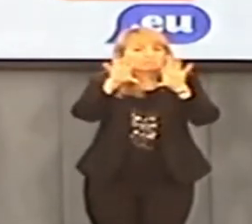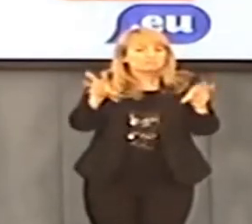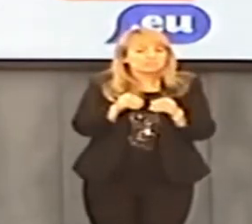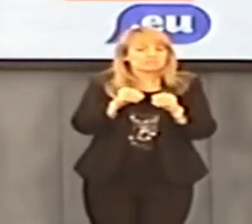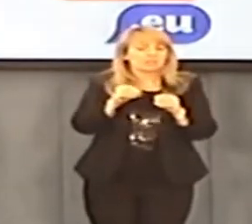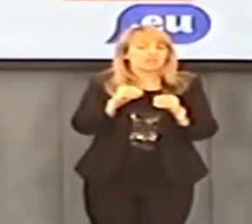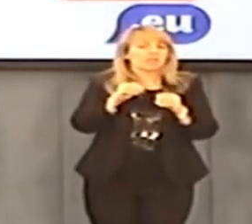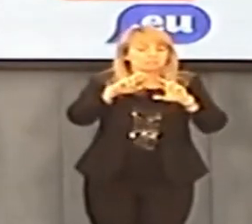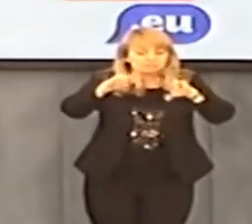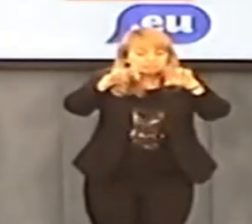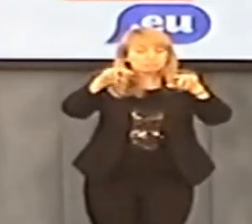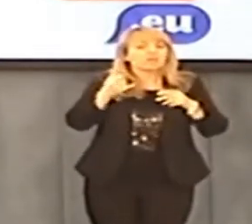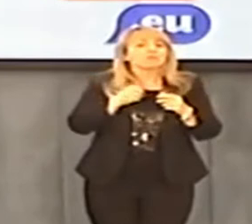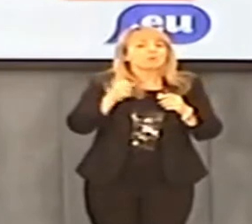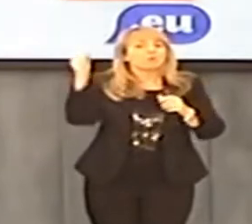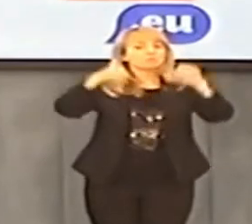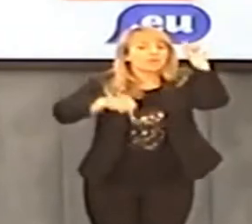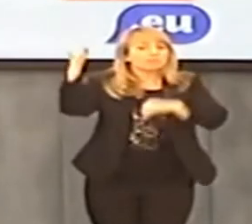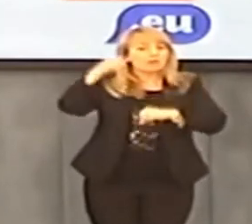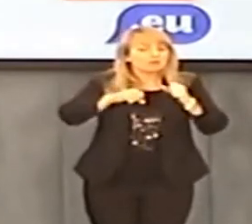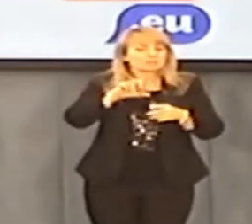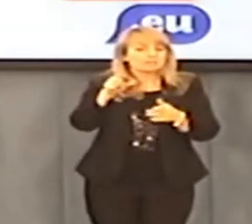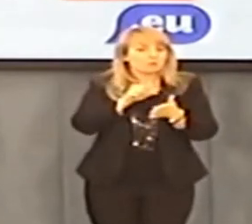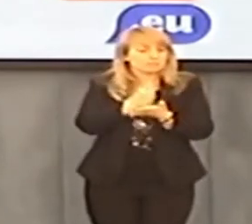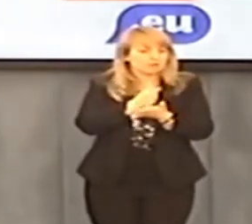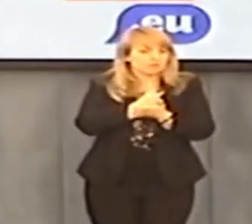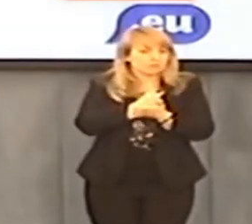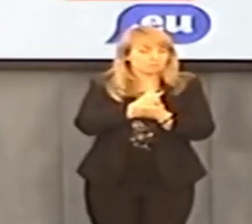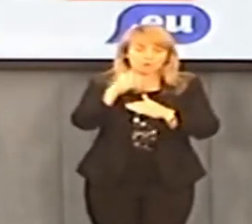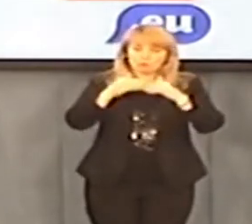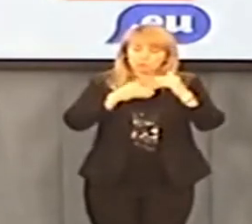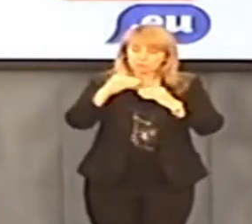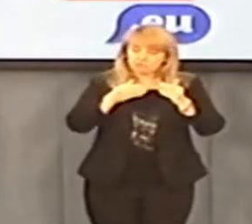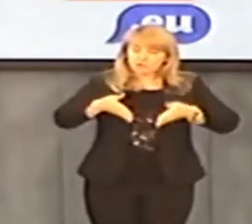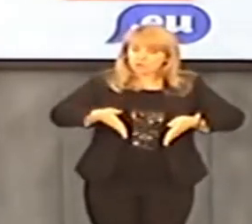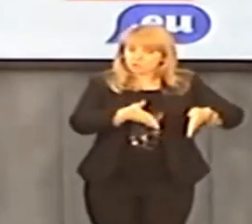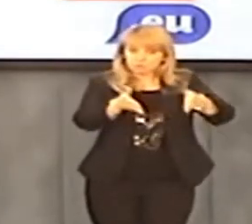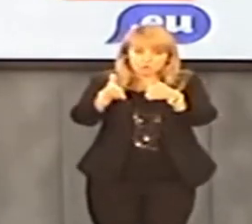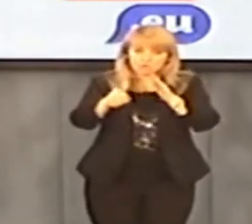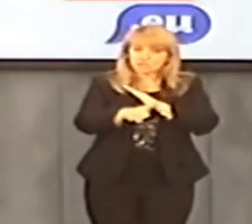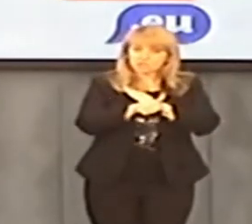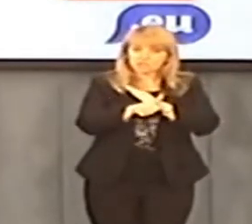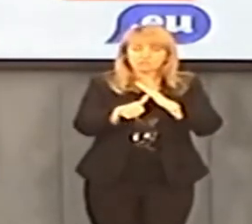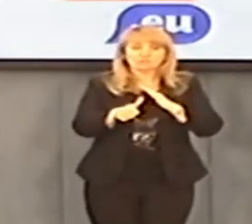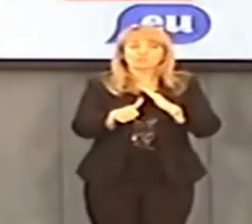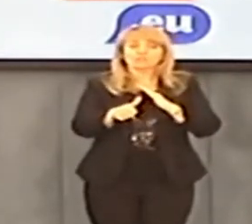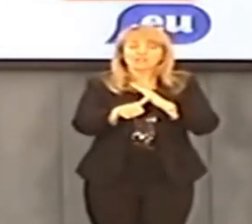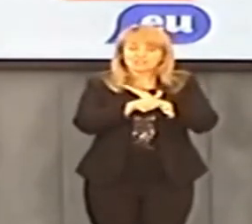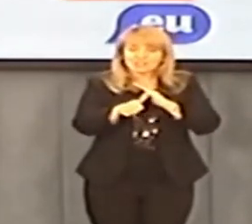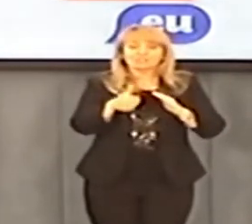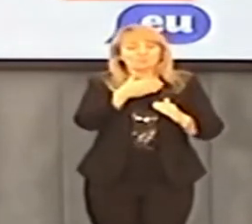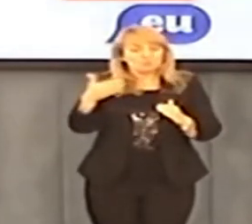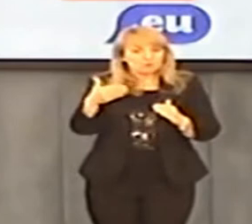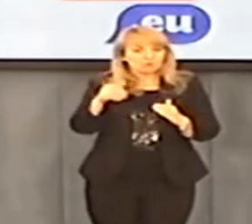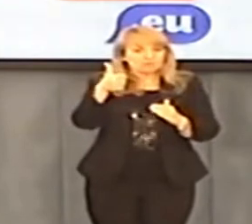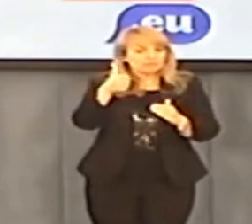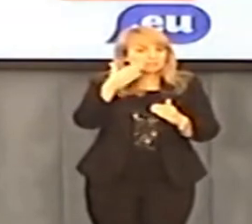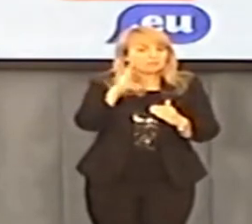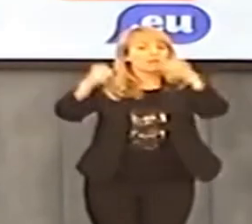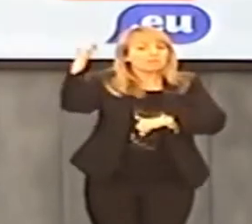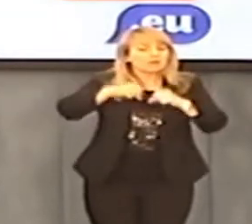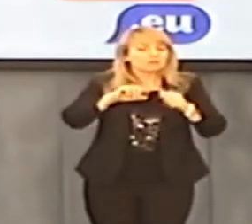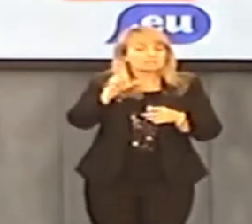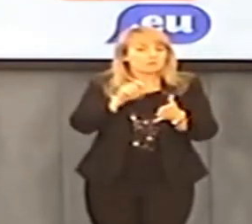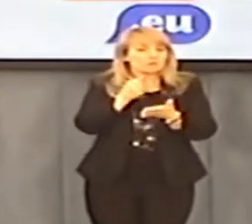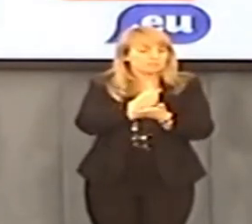o taką totalną, całościową kontrolę, taki pełny audyt wszystkich przetargów, jakie się odbyły w tej